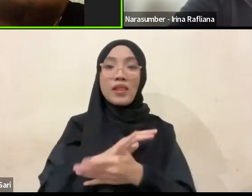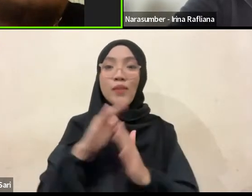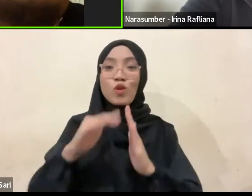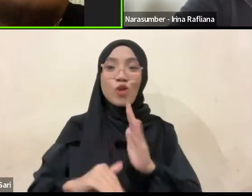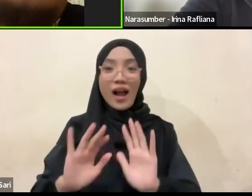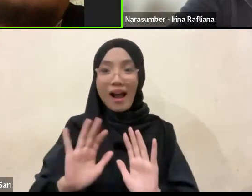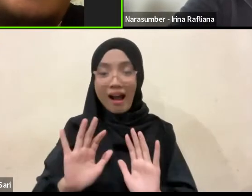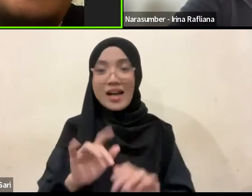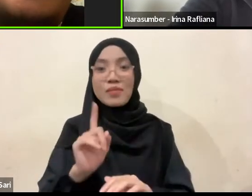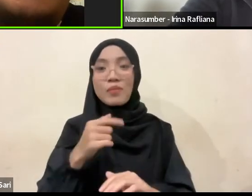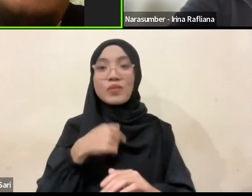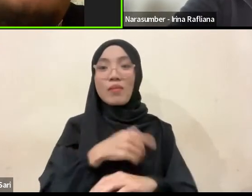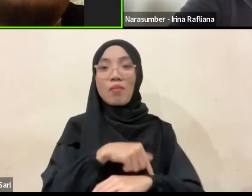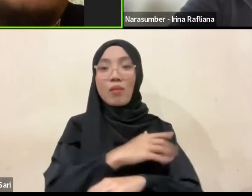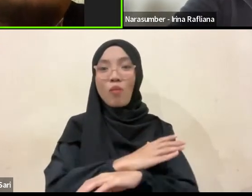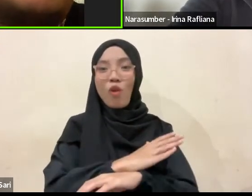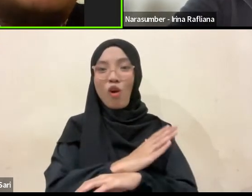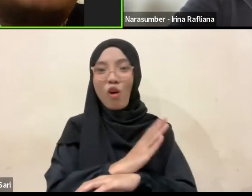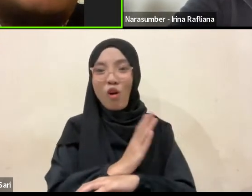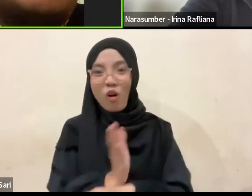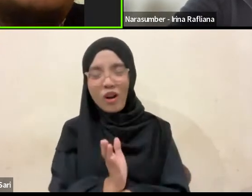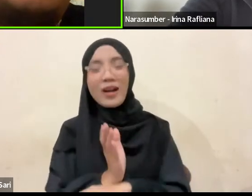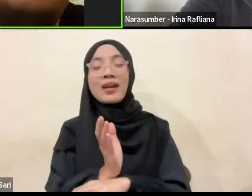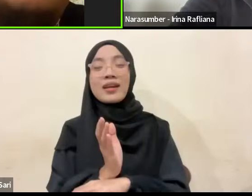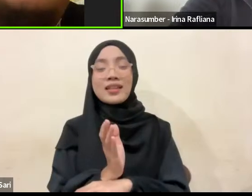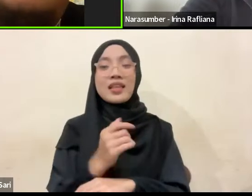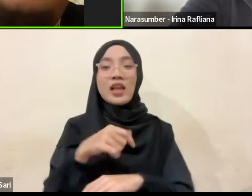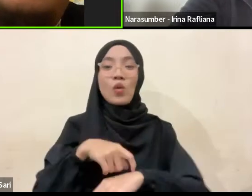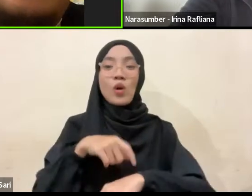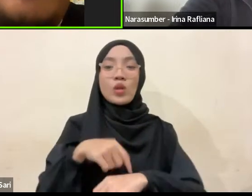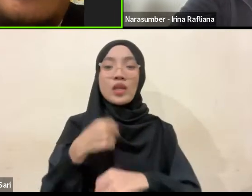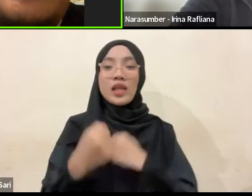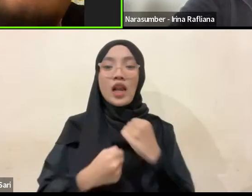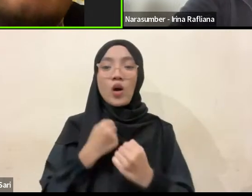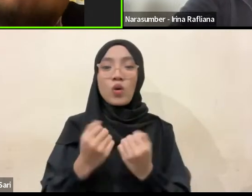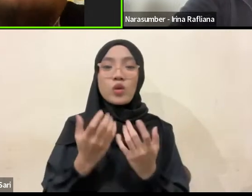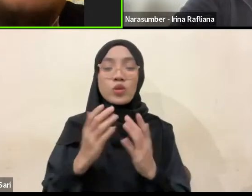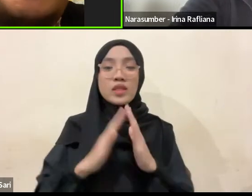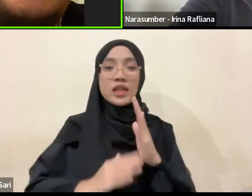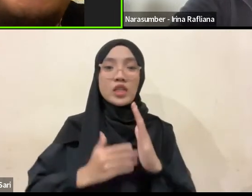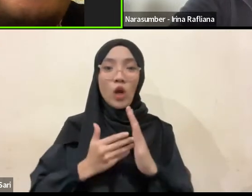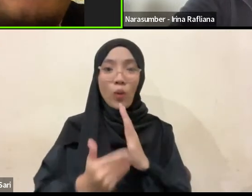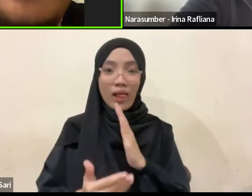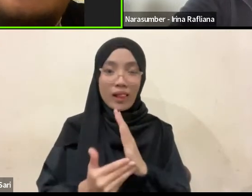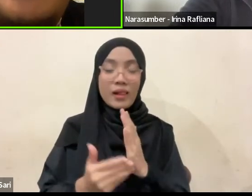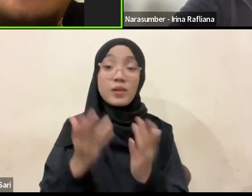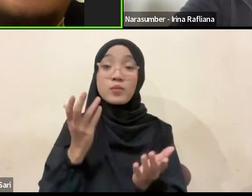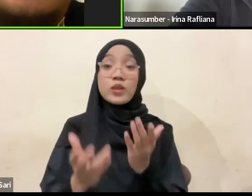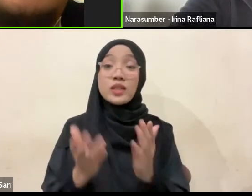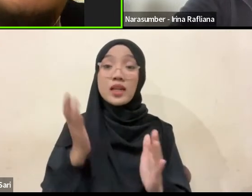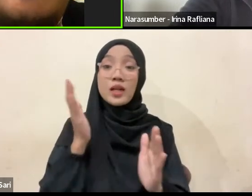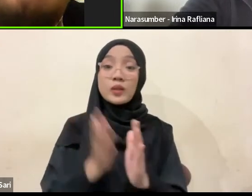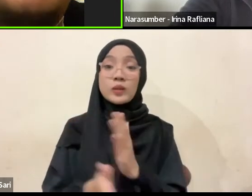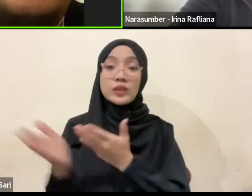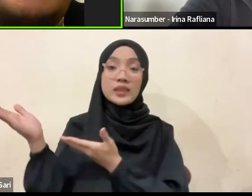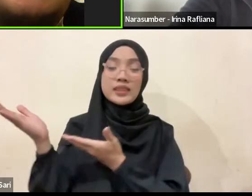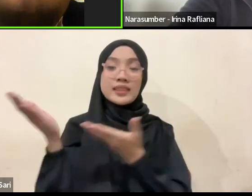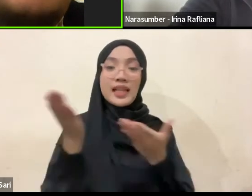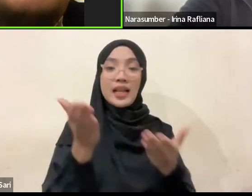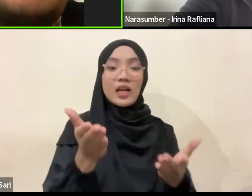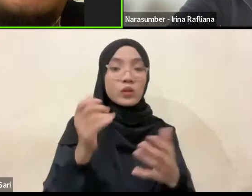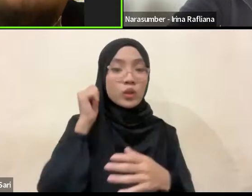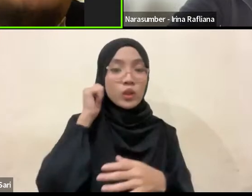sudah molor juga dari waktu yang sudah kita jadwalkan, mungkin waktu dan screen kami